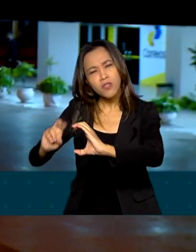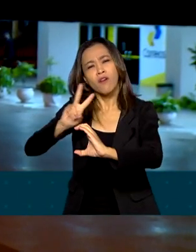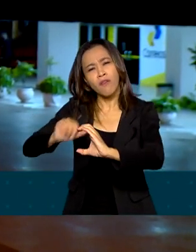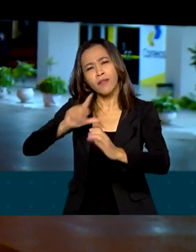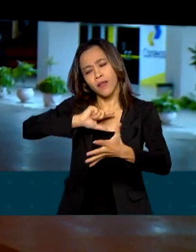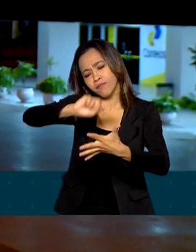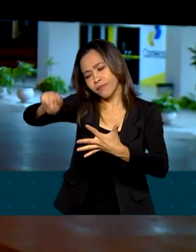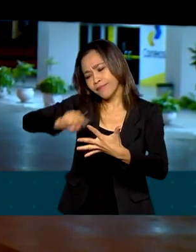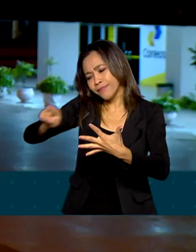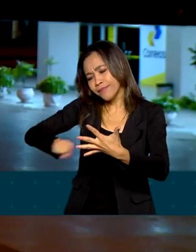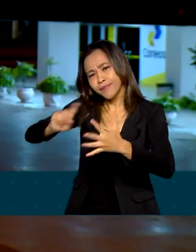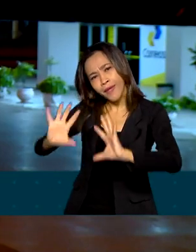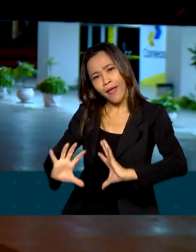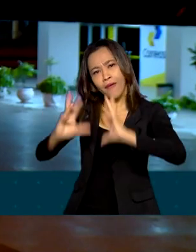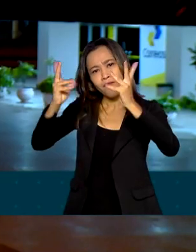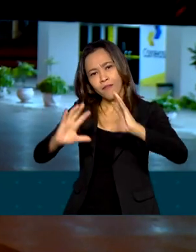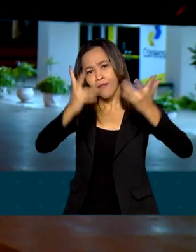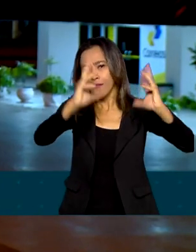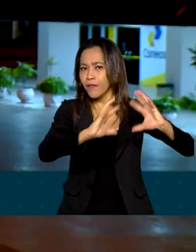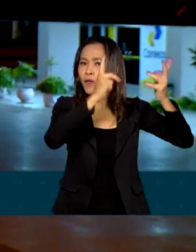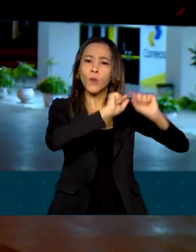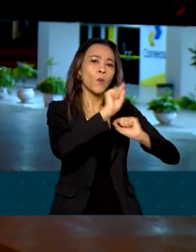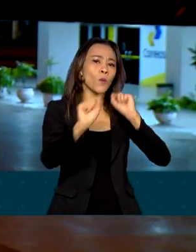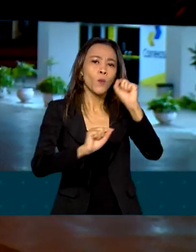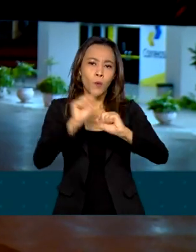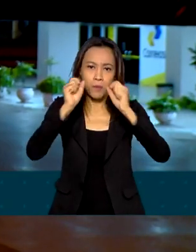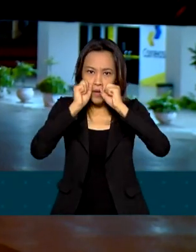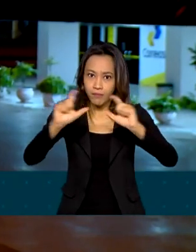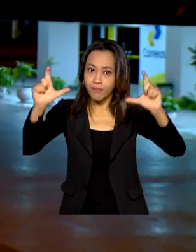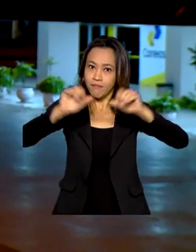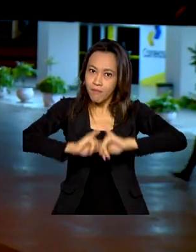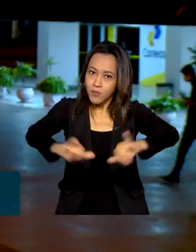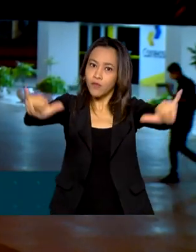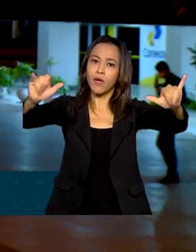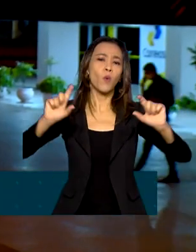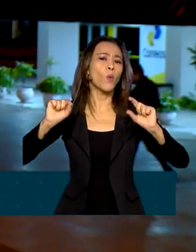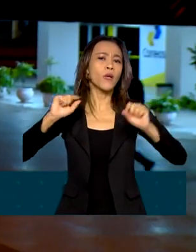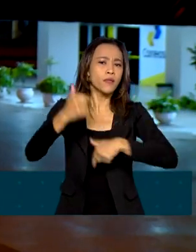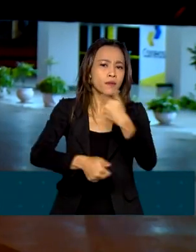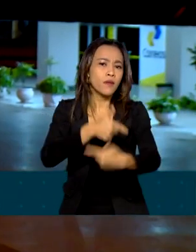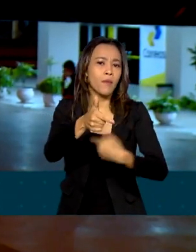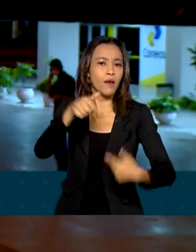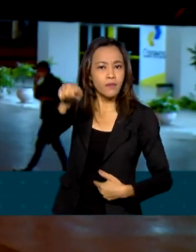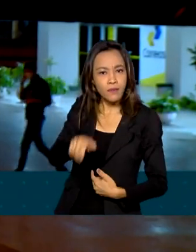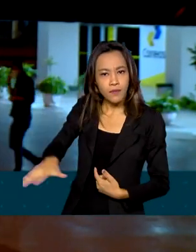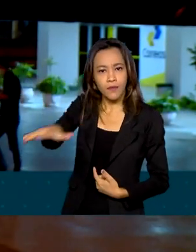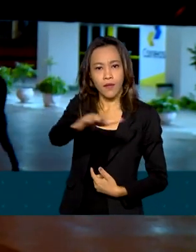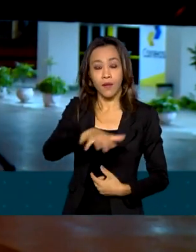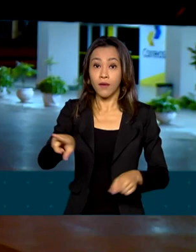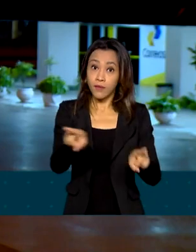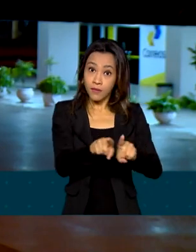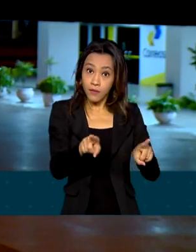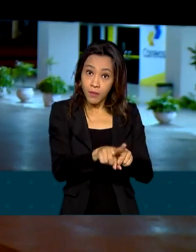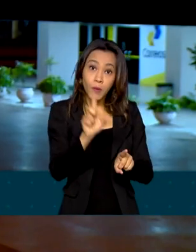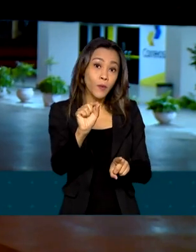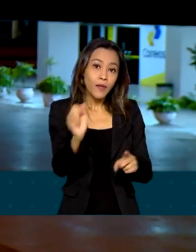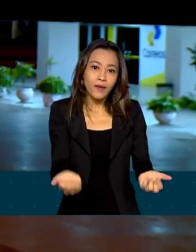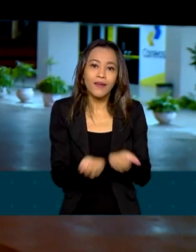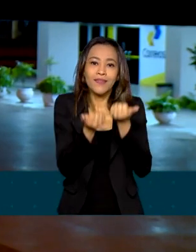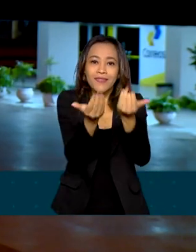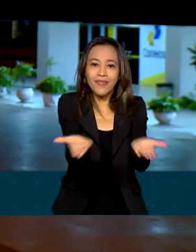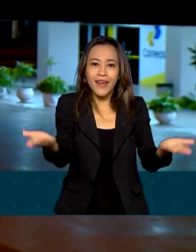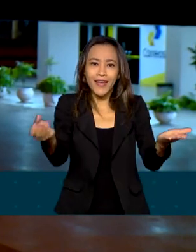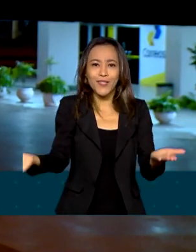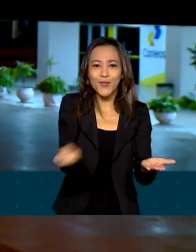série de eventos e ações para destacar o que tem sido feito no setor. Também está prevista a entrega de novos